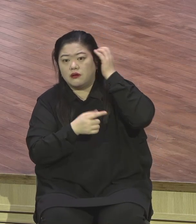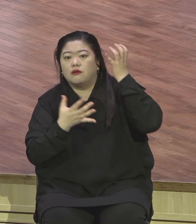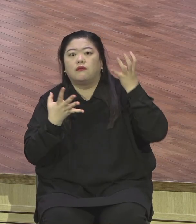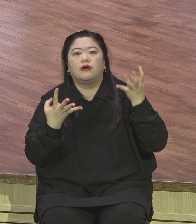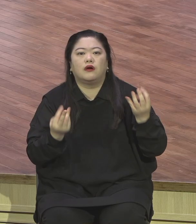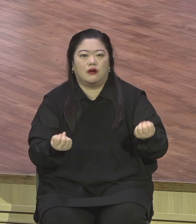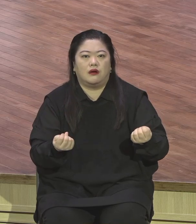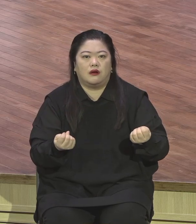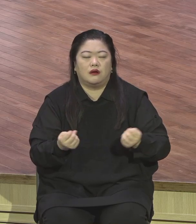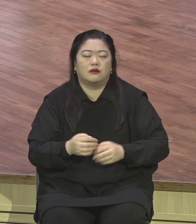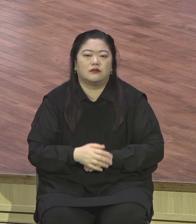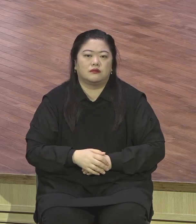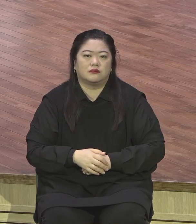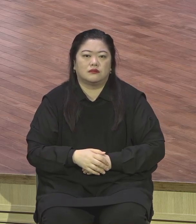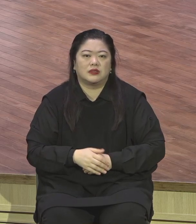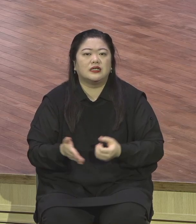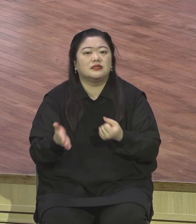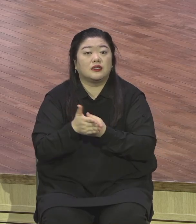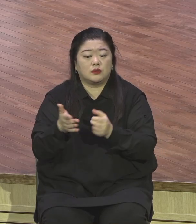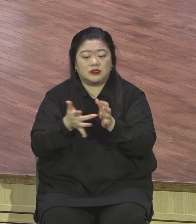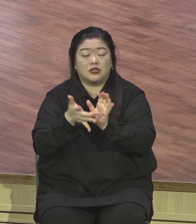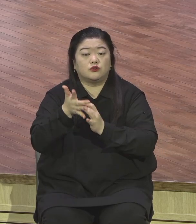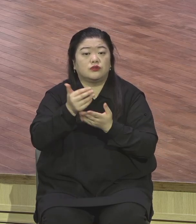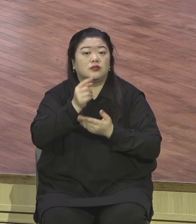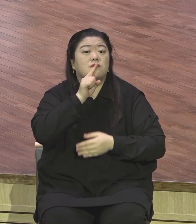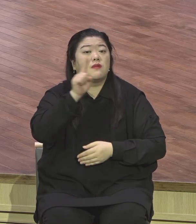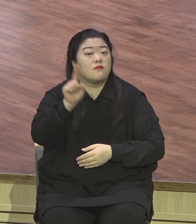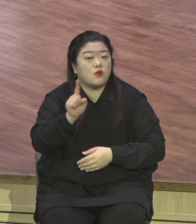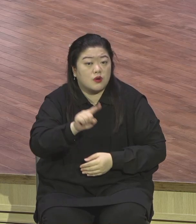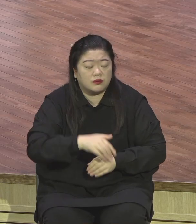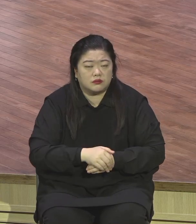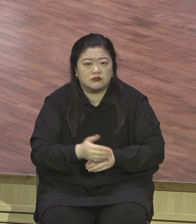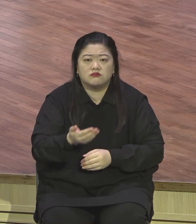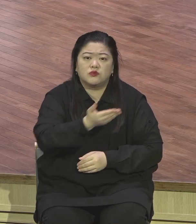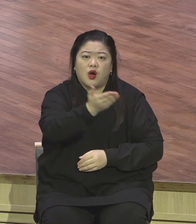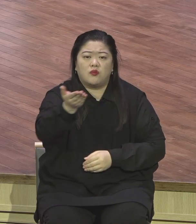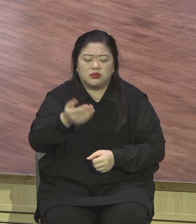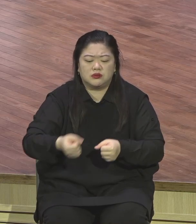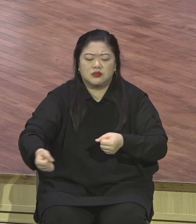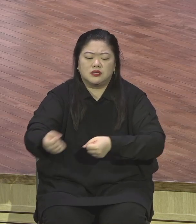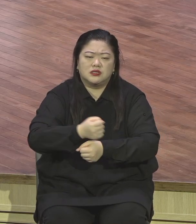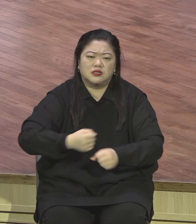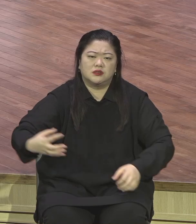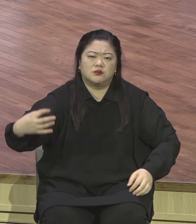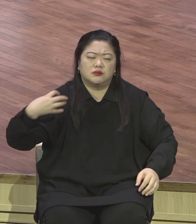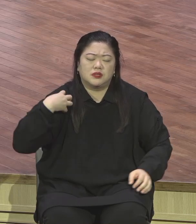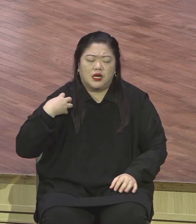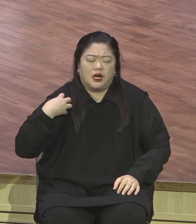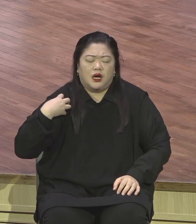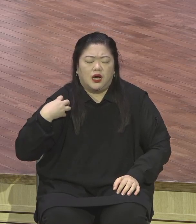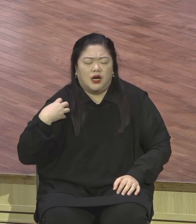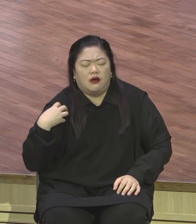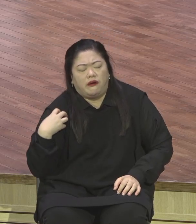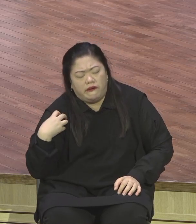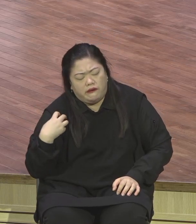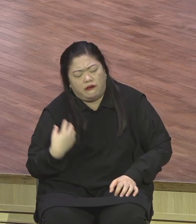수고하고 무거운 짐진자더라. 예수님의 말씀입니다. 잠깐 사는 이 삶을